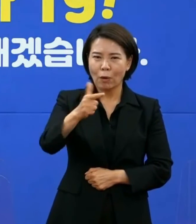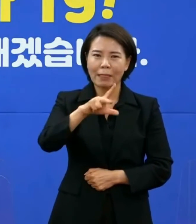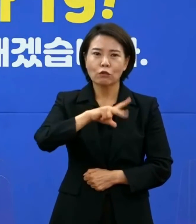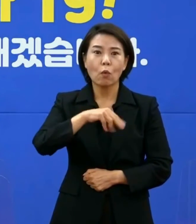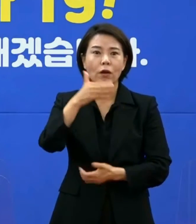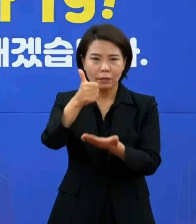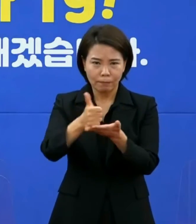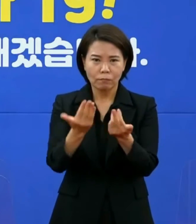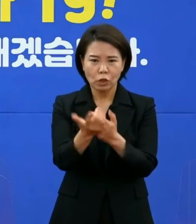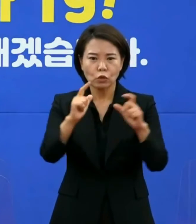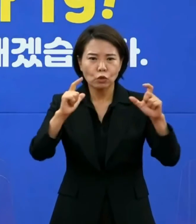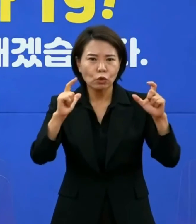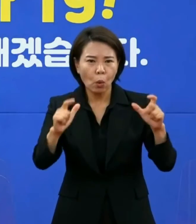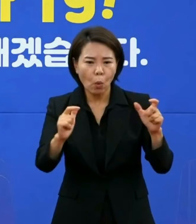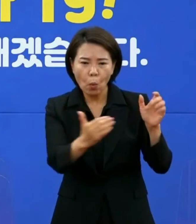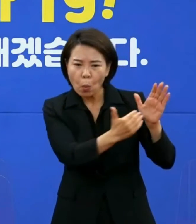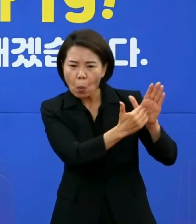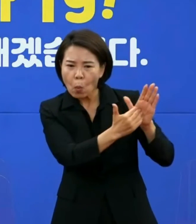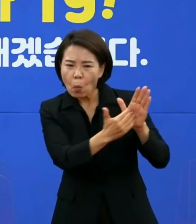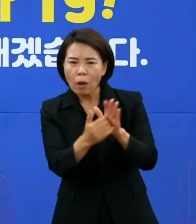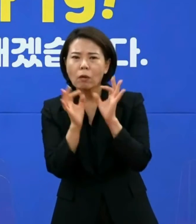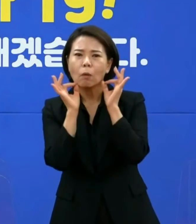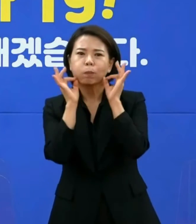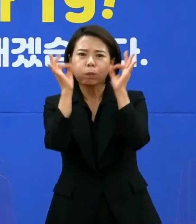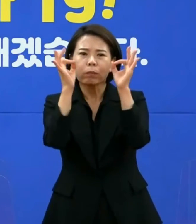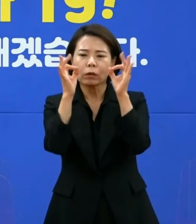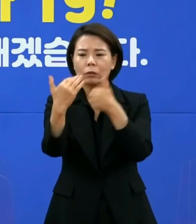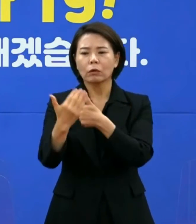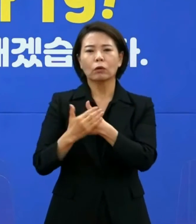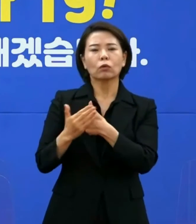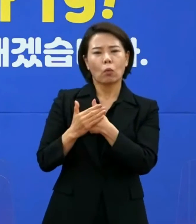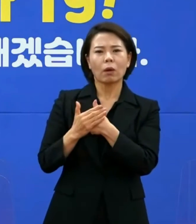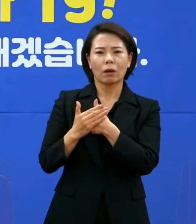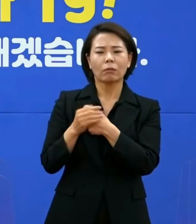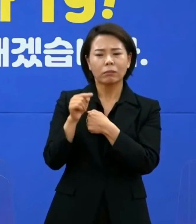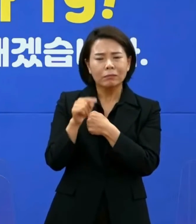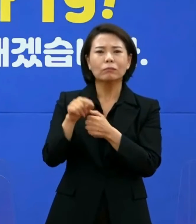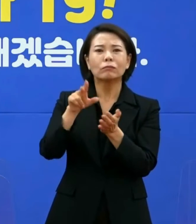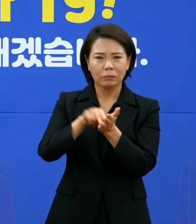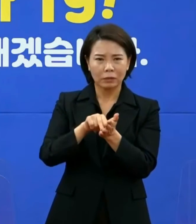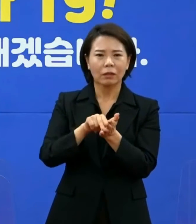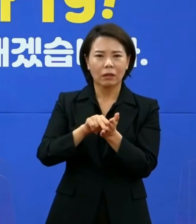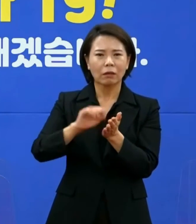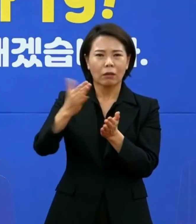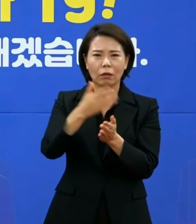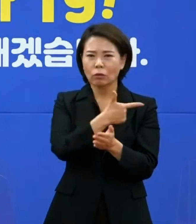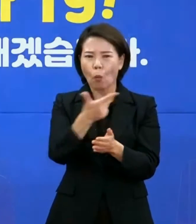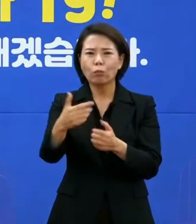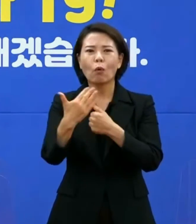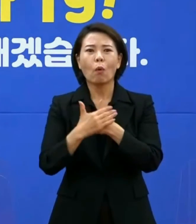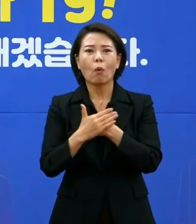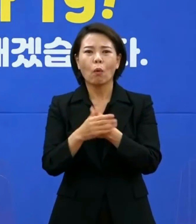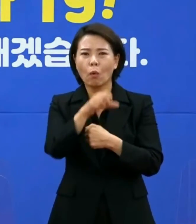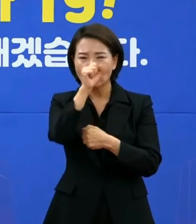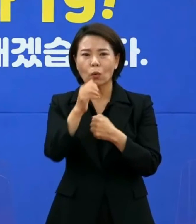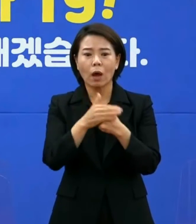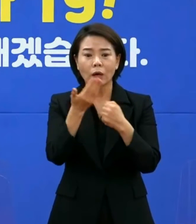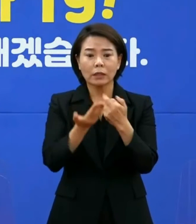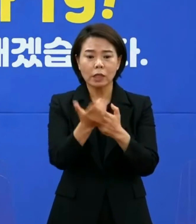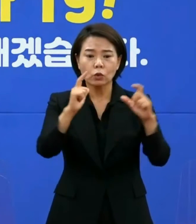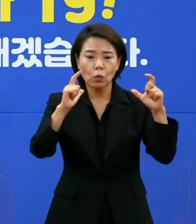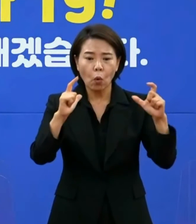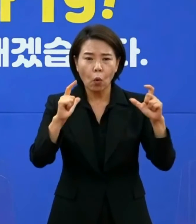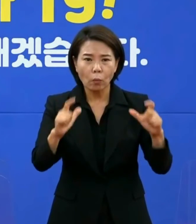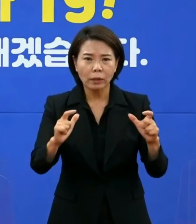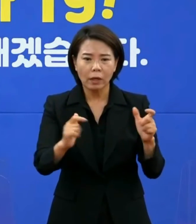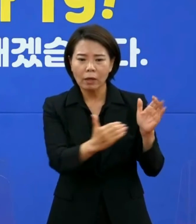힘써 도와주고 계신 이유이기도 합니다. 이에 제주도민의 집단